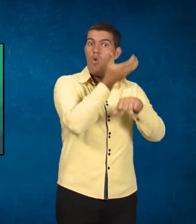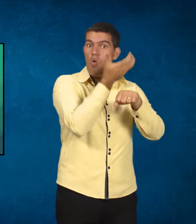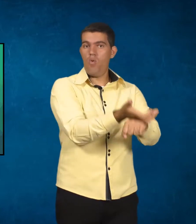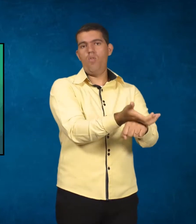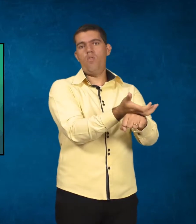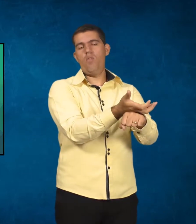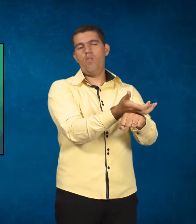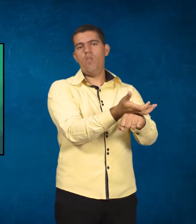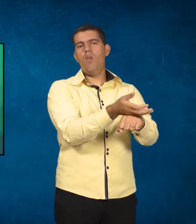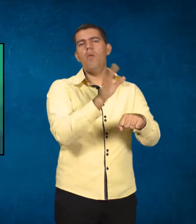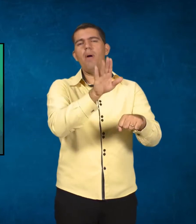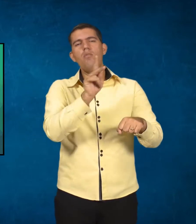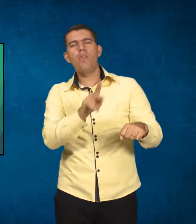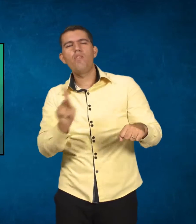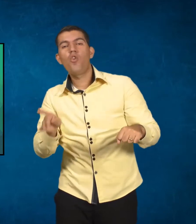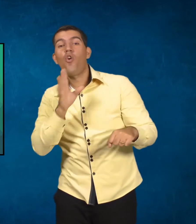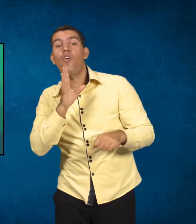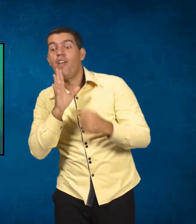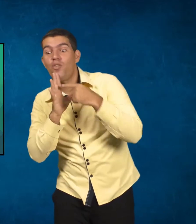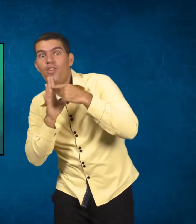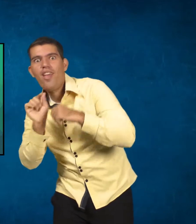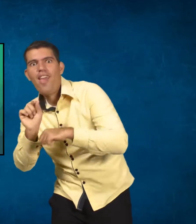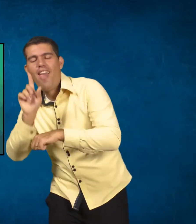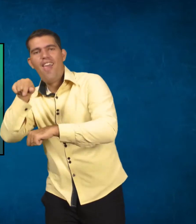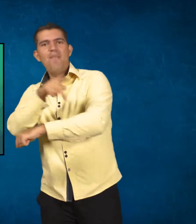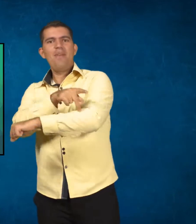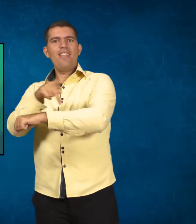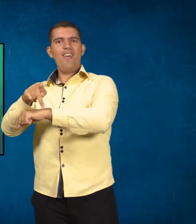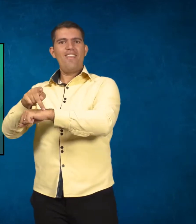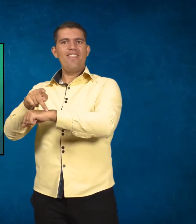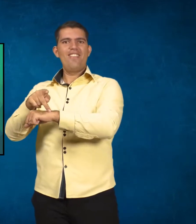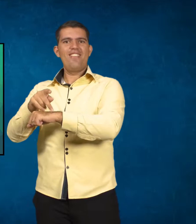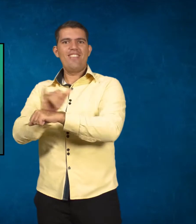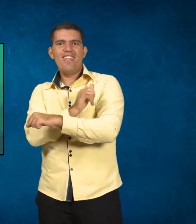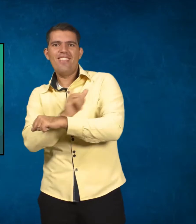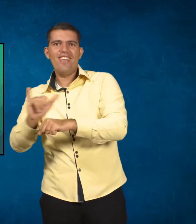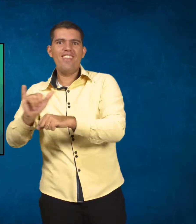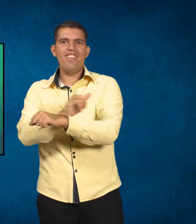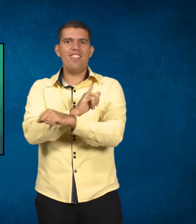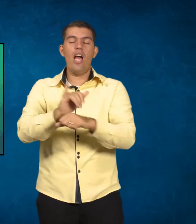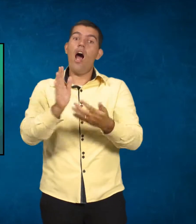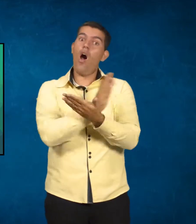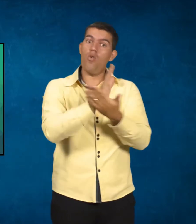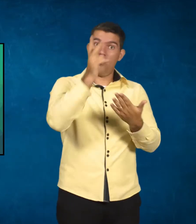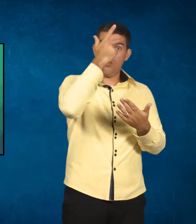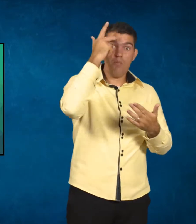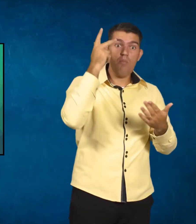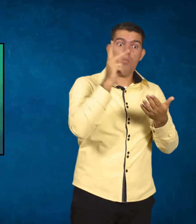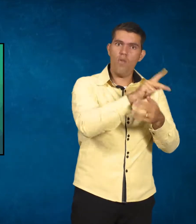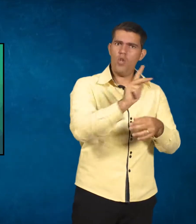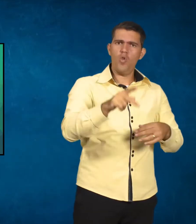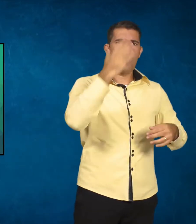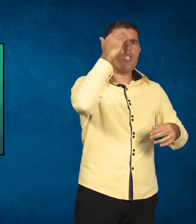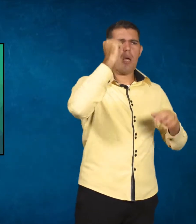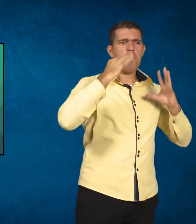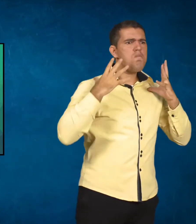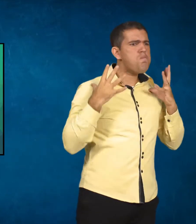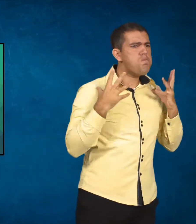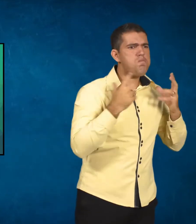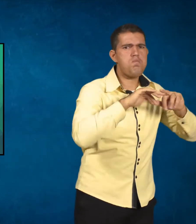e ele também tem um conhecimento pedagógico. seja, às vezes a gente tem um professor que sabe muito um conteúdo, uma matéria, mas às vezes ele